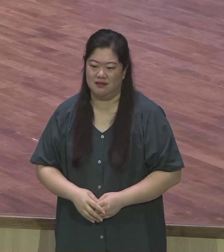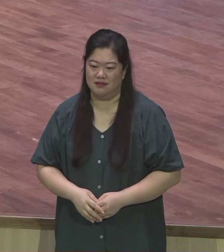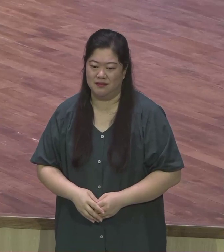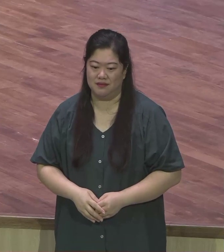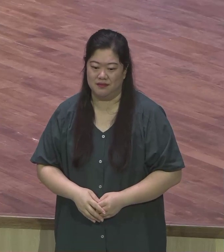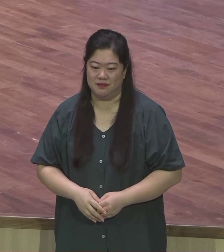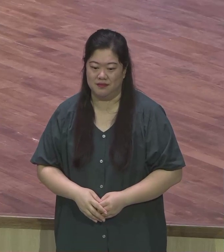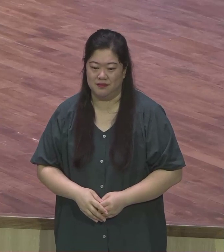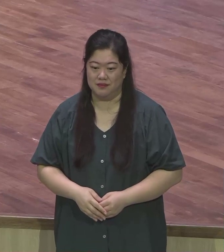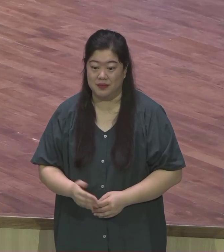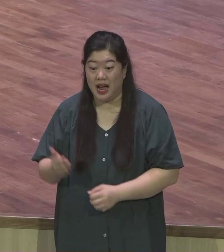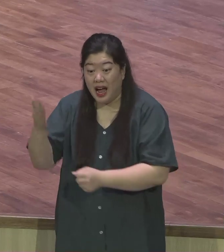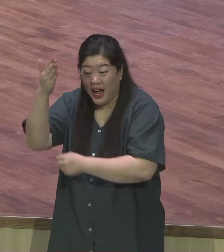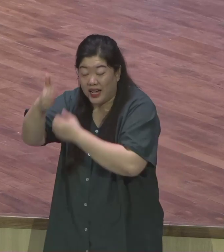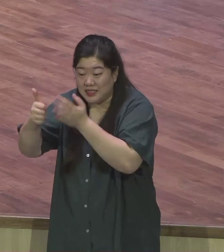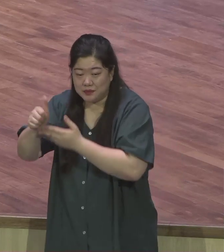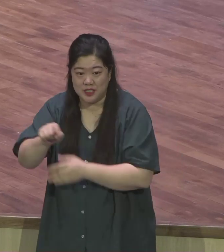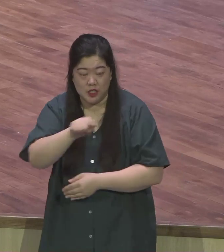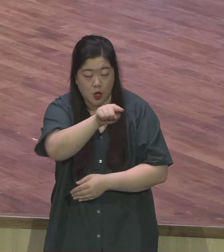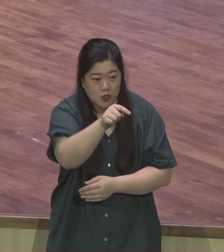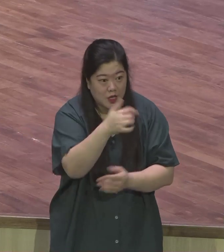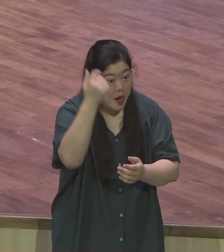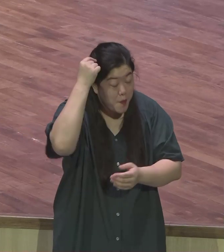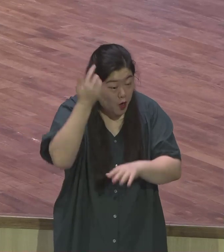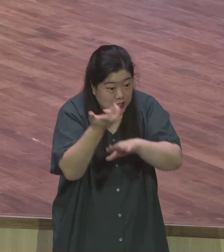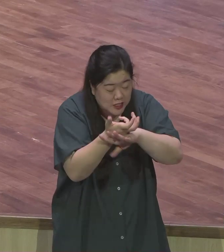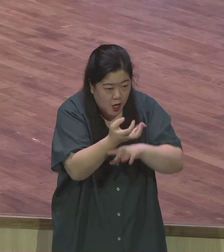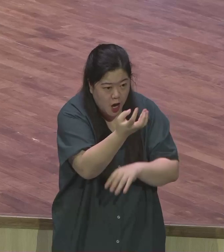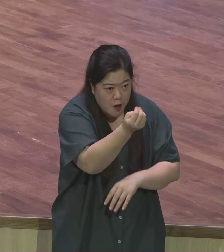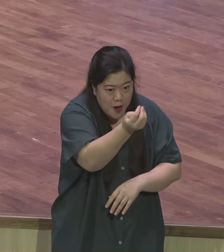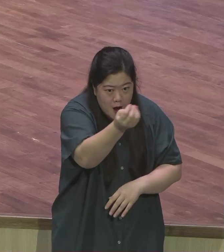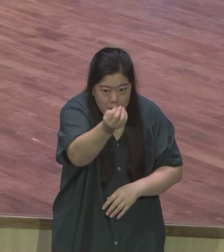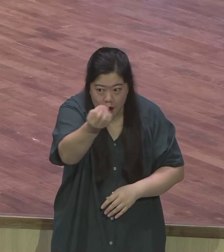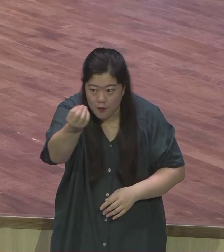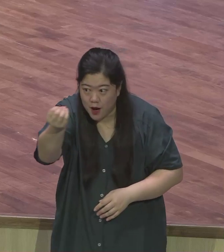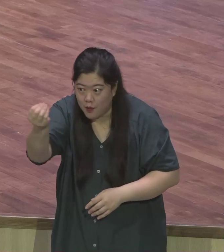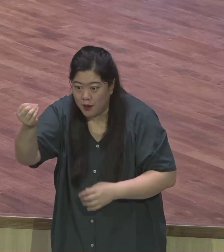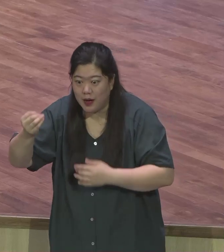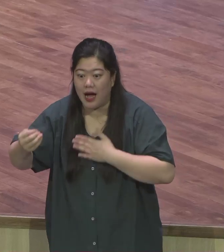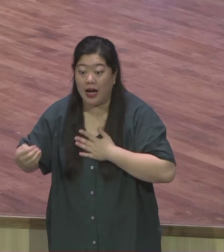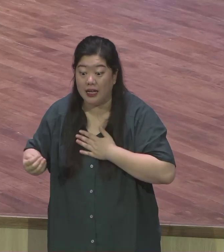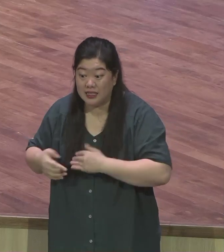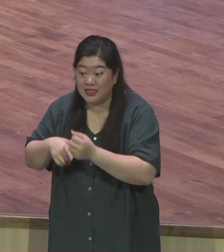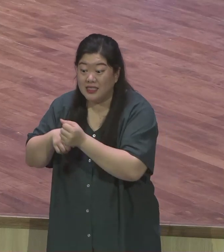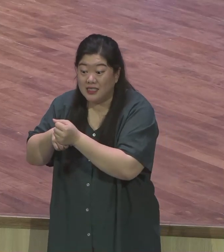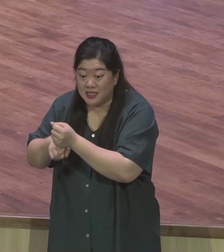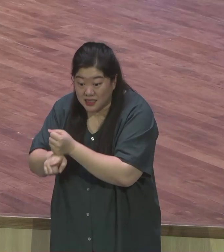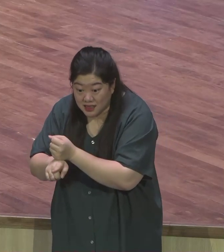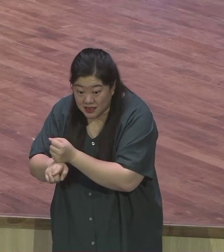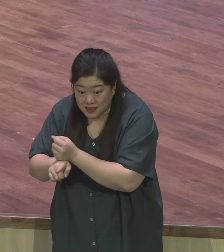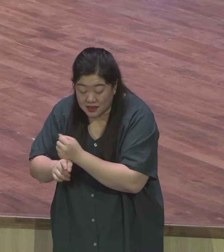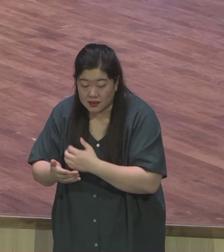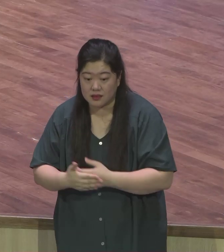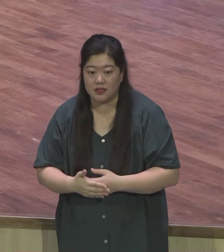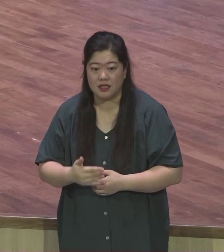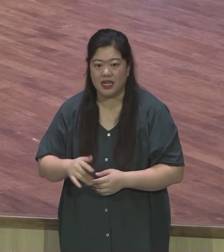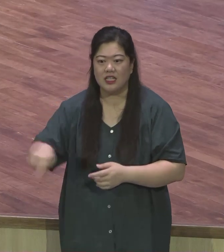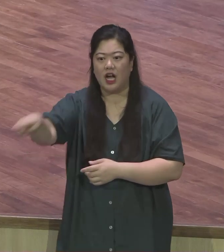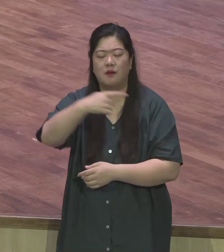사람의 머리털을 세신다 이것은 하나님께서 여러분들이 보실 때 하나의 독립된 인격체로 각 한 사람 한